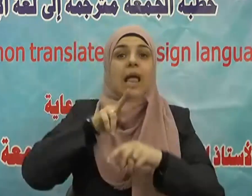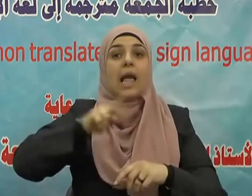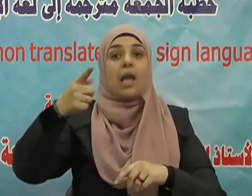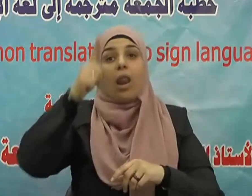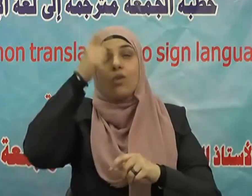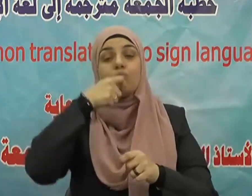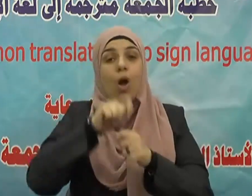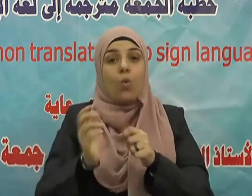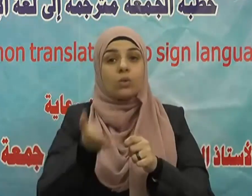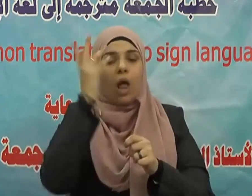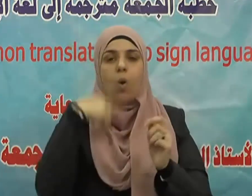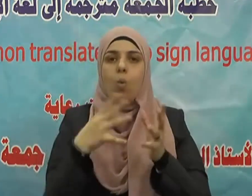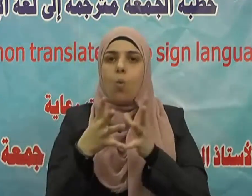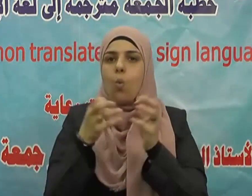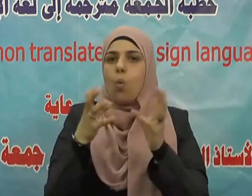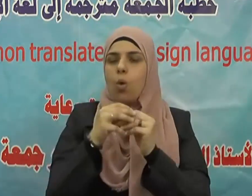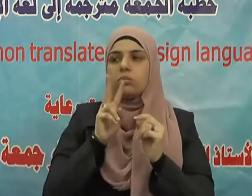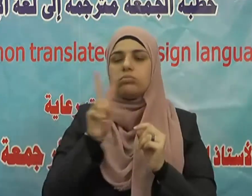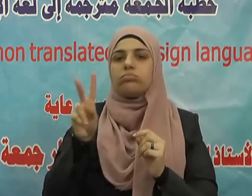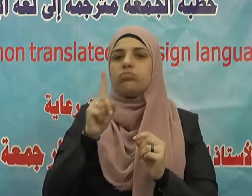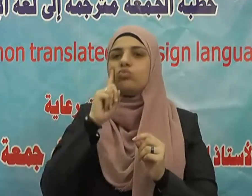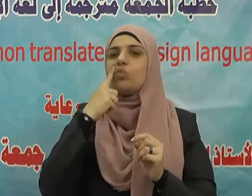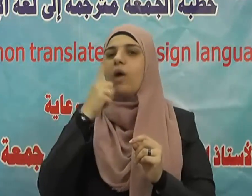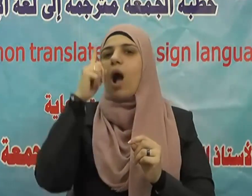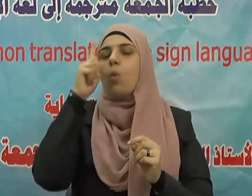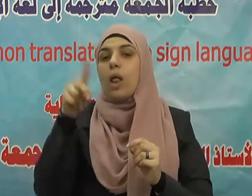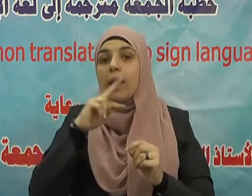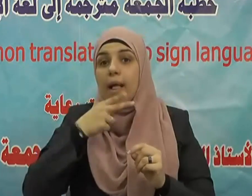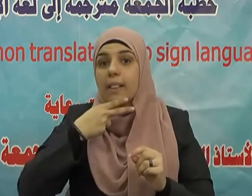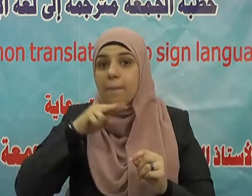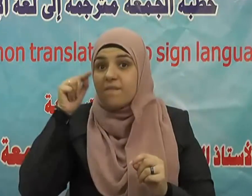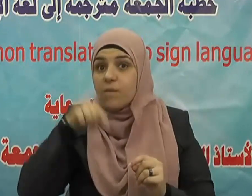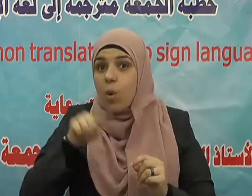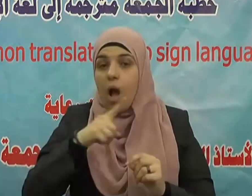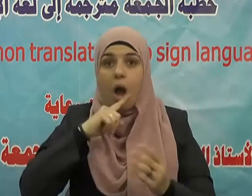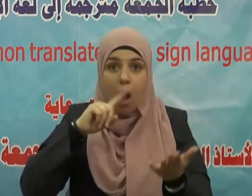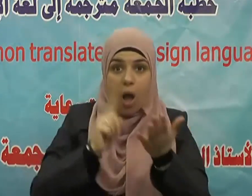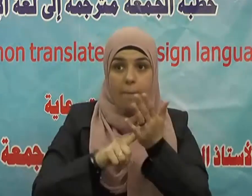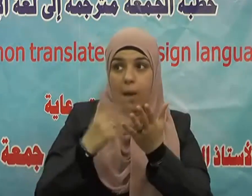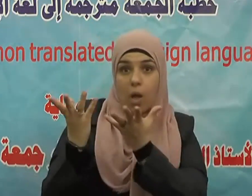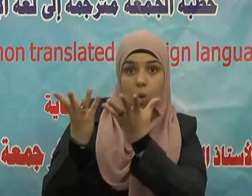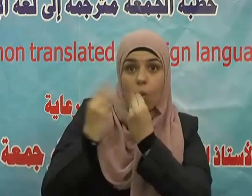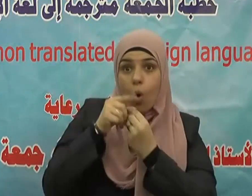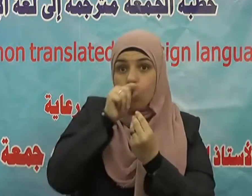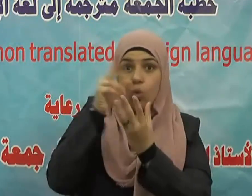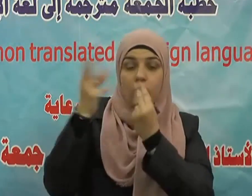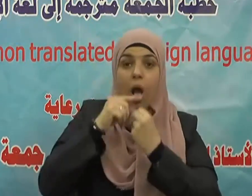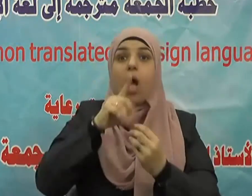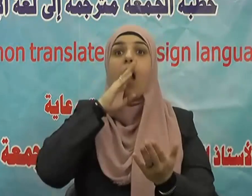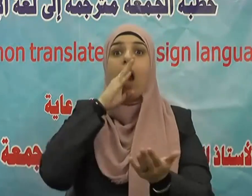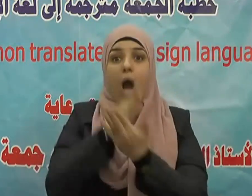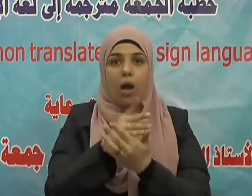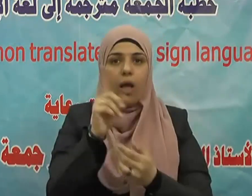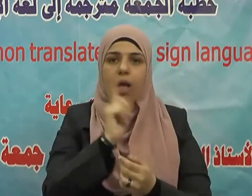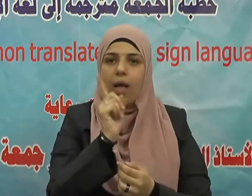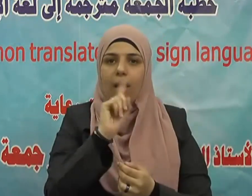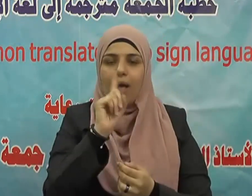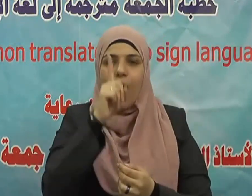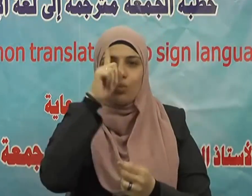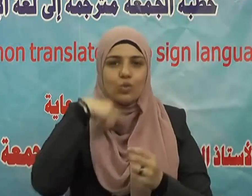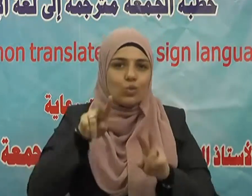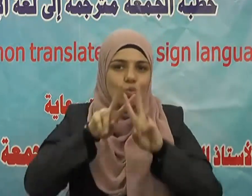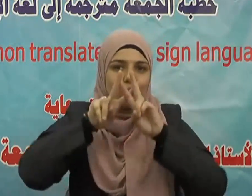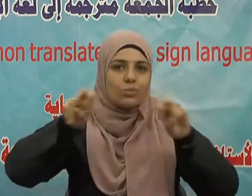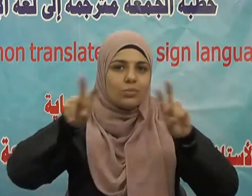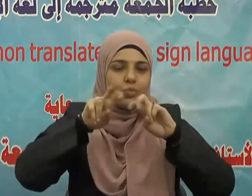بل إن هناك صورا كاملة جاءت مؤسسة لمجتمع إنساني